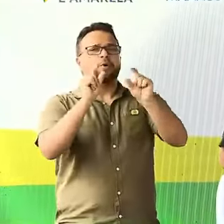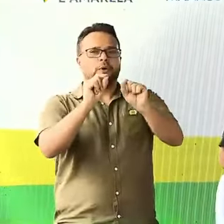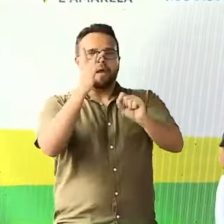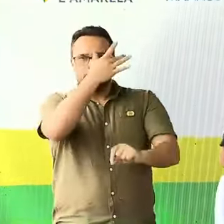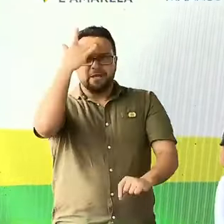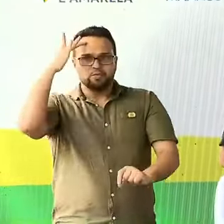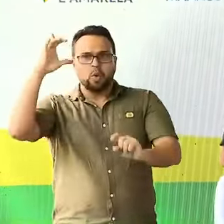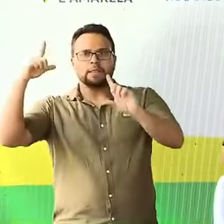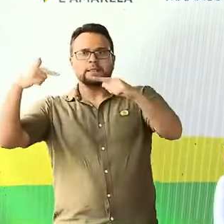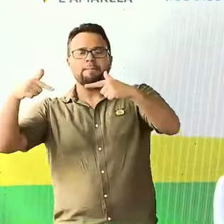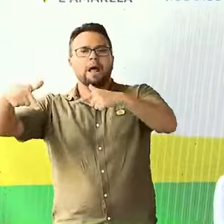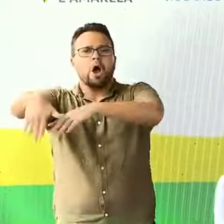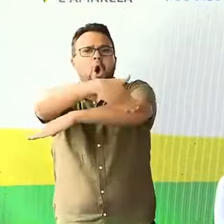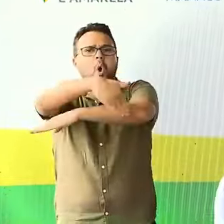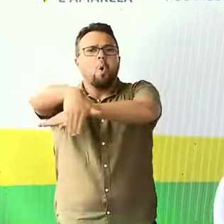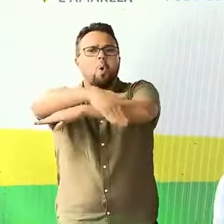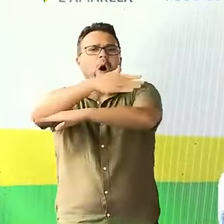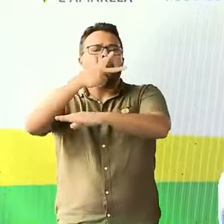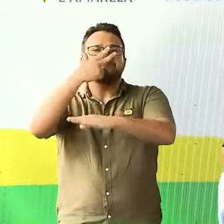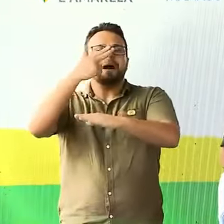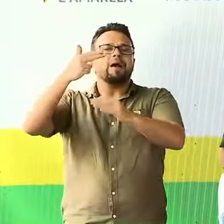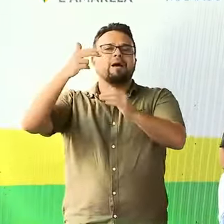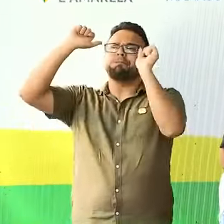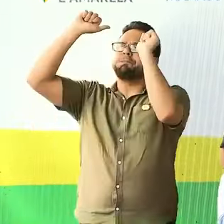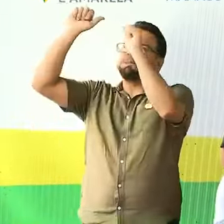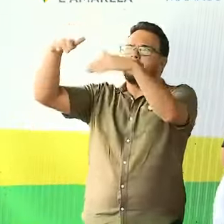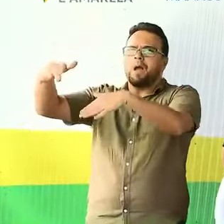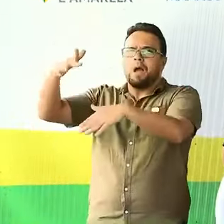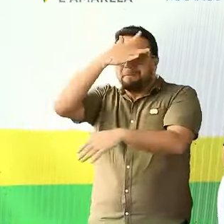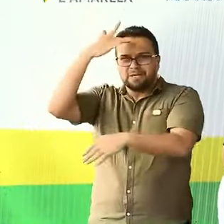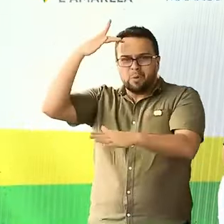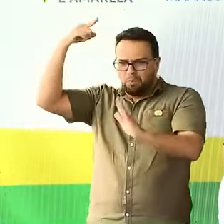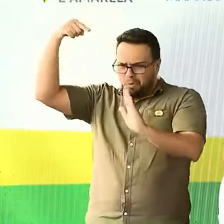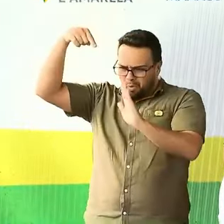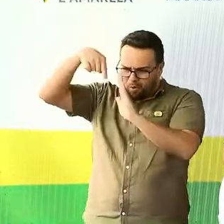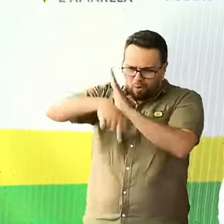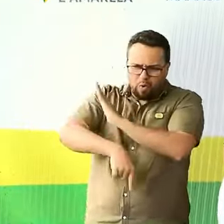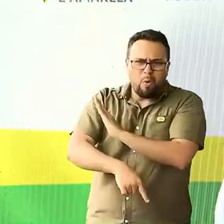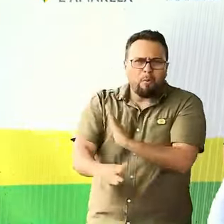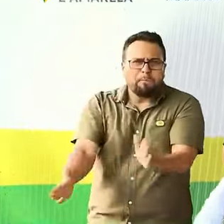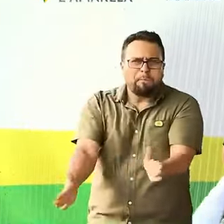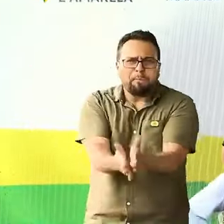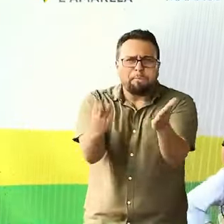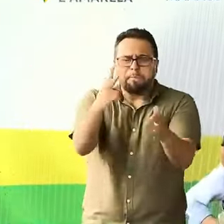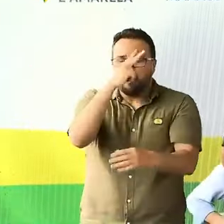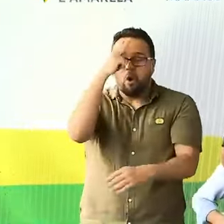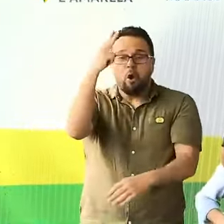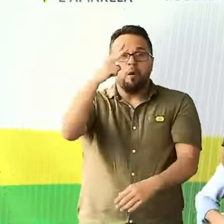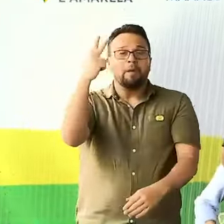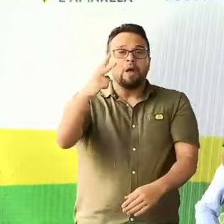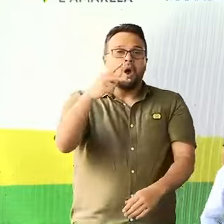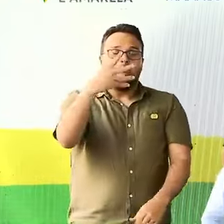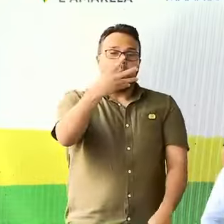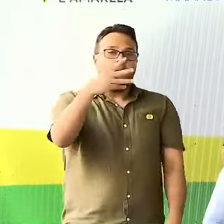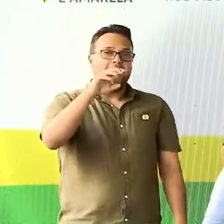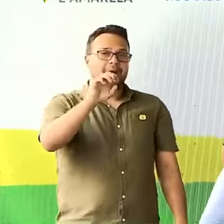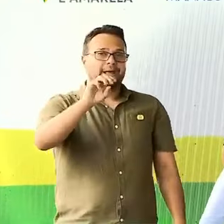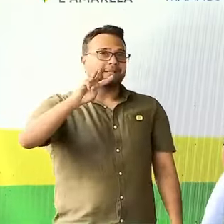jogaram praticamente na miséria em torno de 40 milhões de pessoas no Brasil.